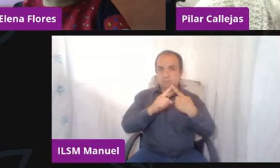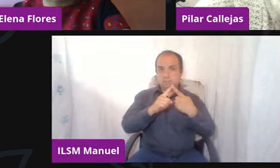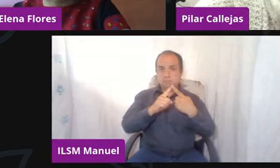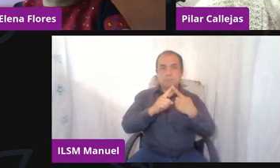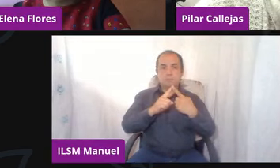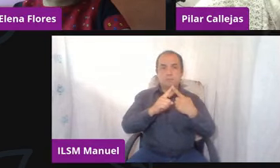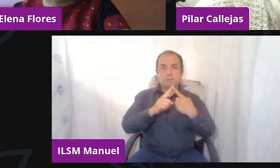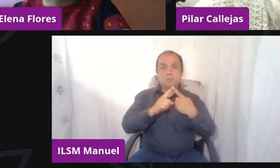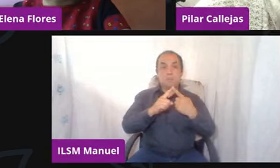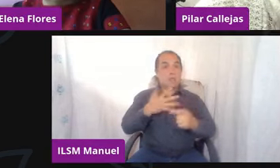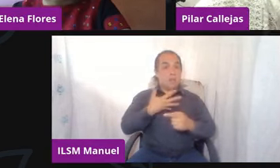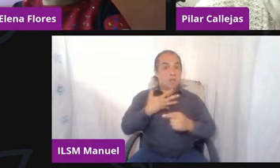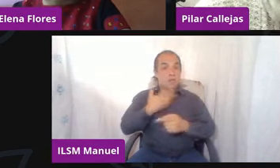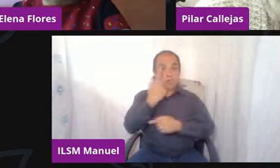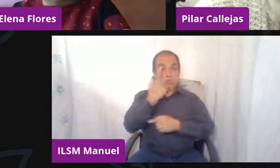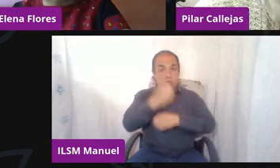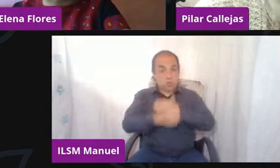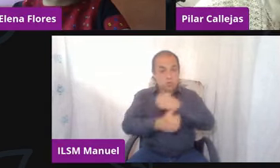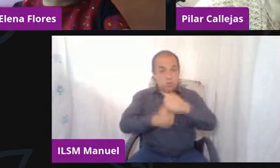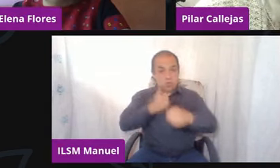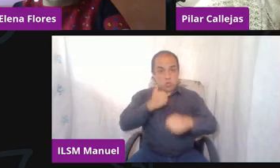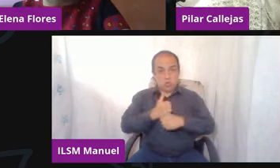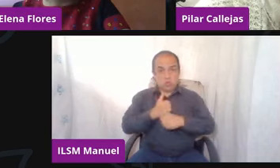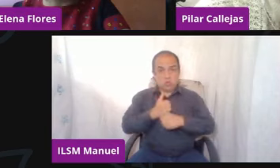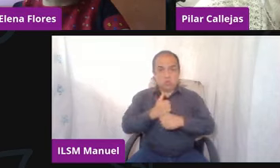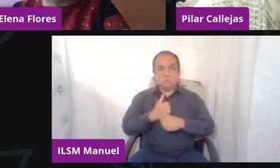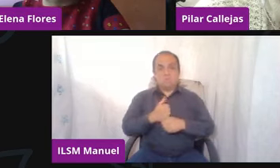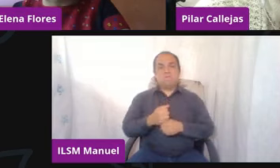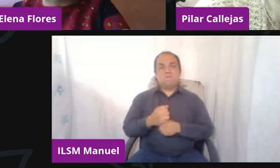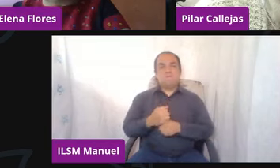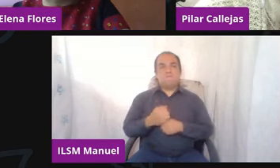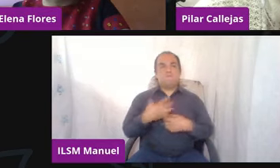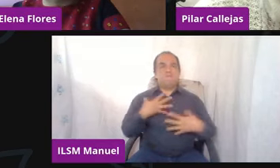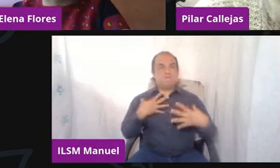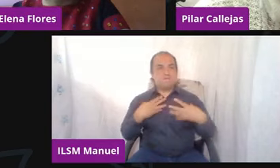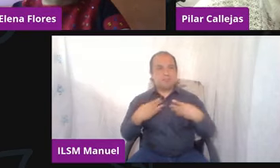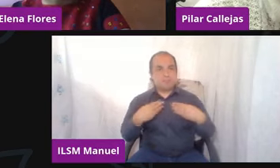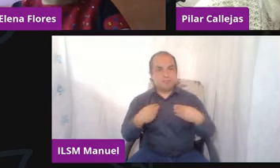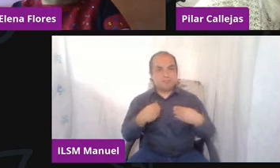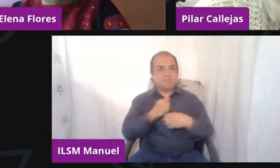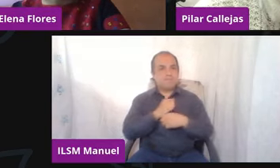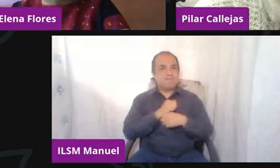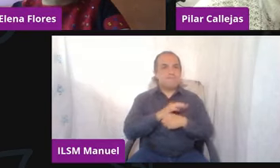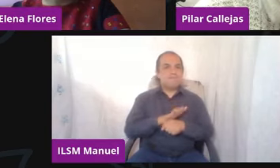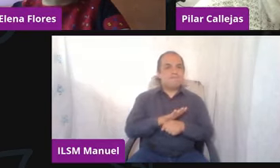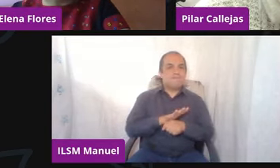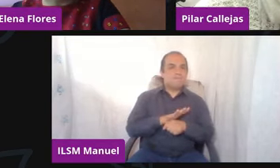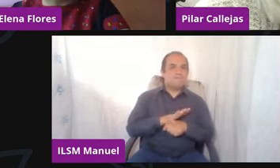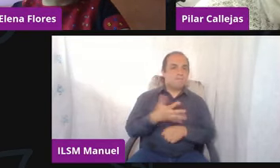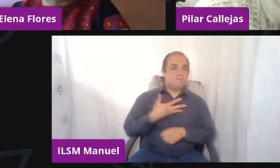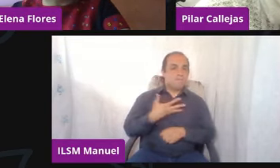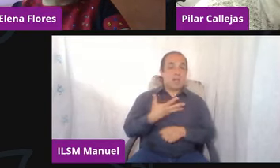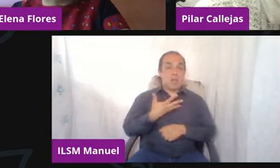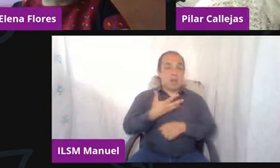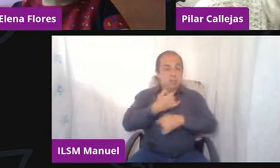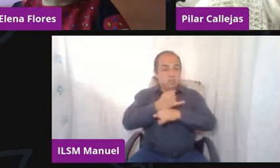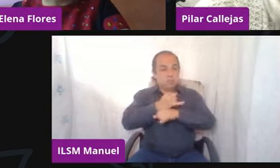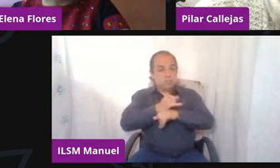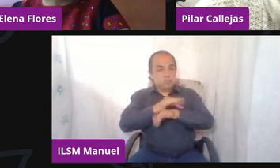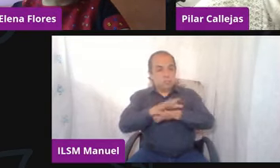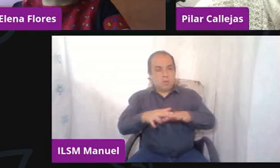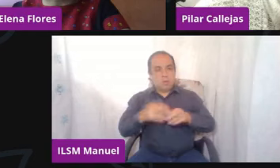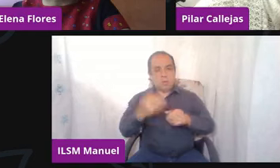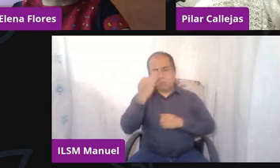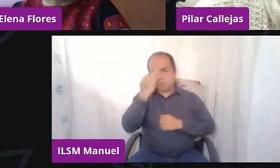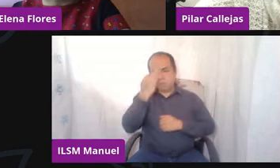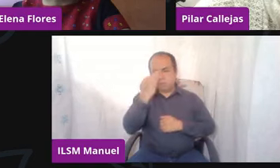ya llevamos más de un año con todo esto, ¿no? Ya tuvimos información mucho tiempo de lo que se tiene que